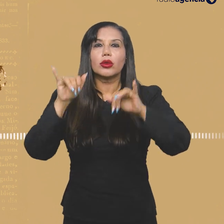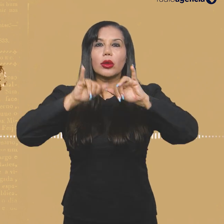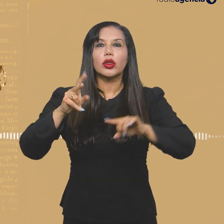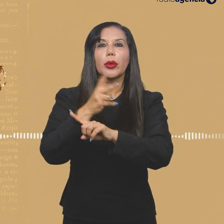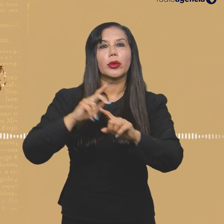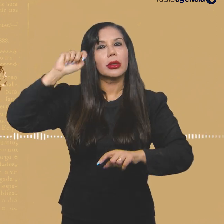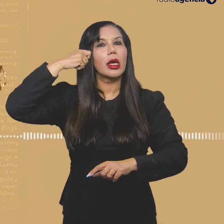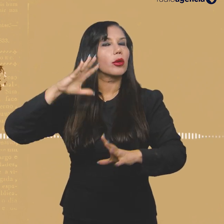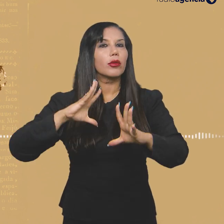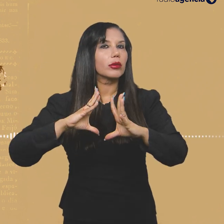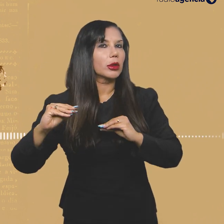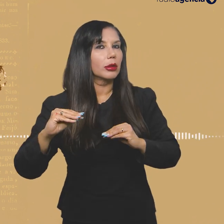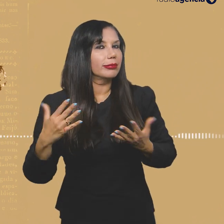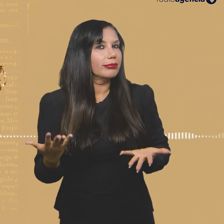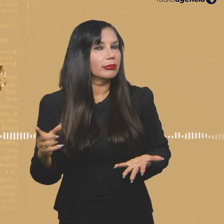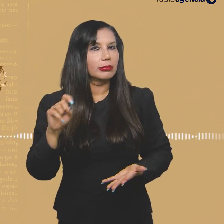negro fujão?